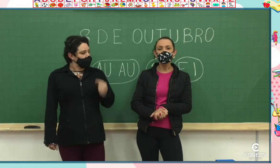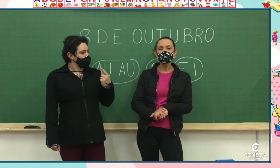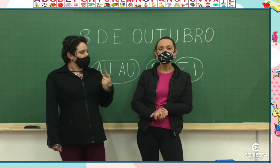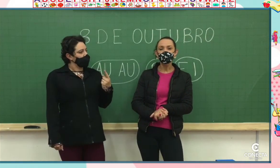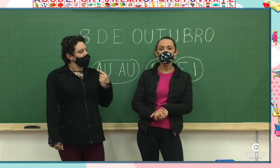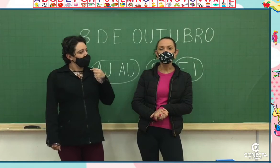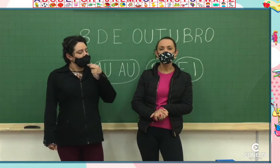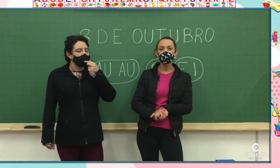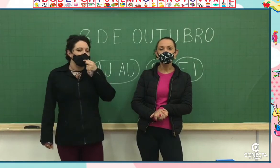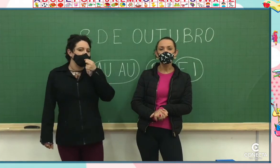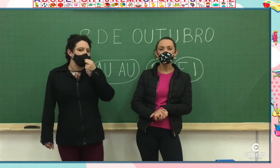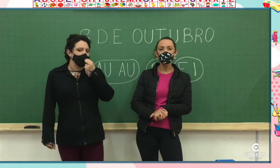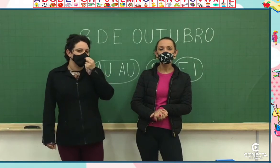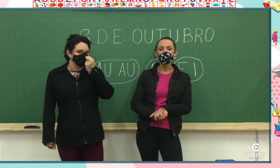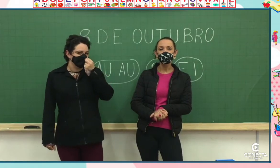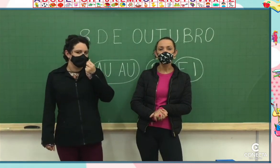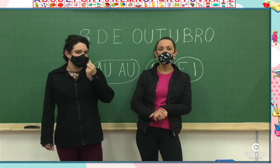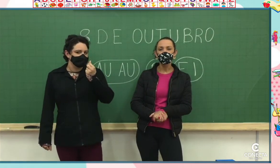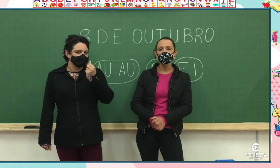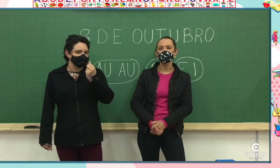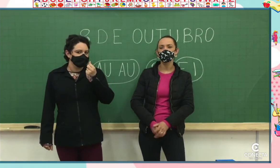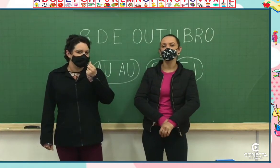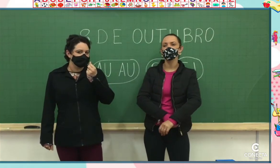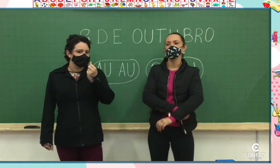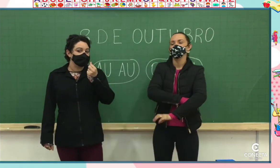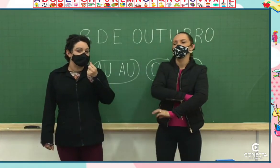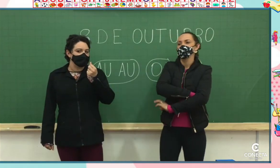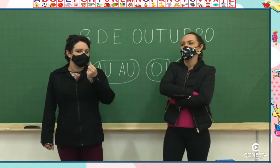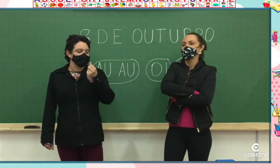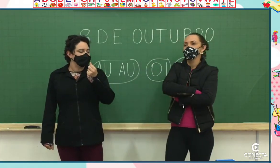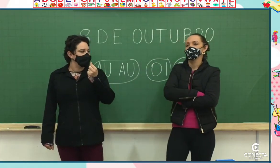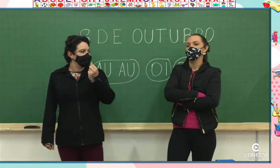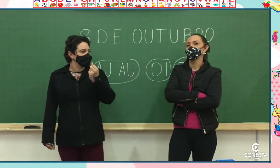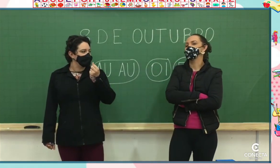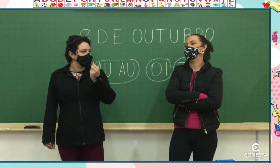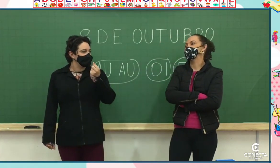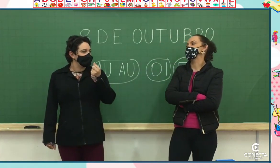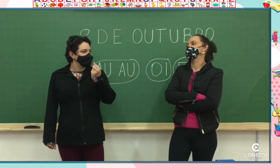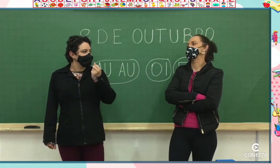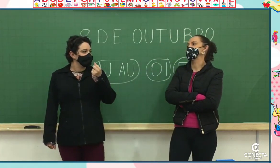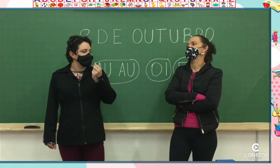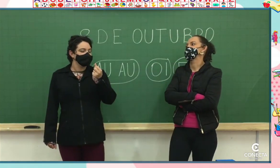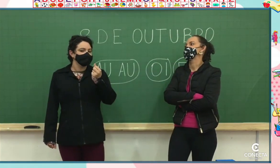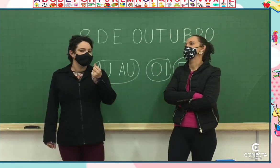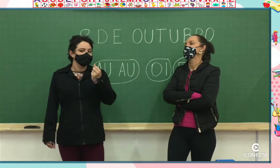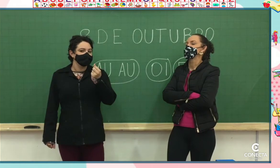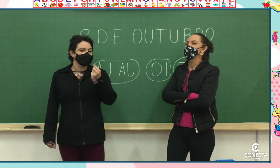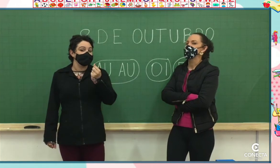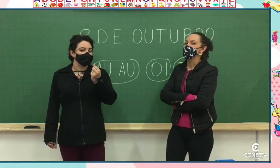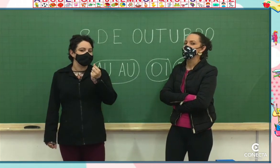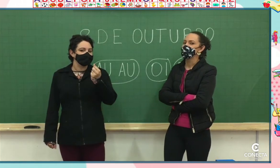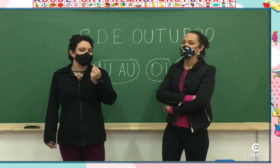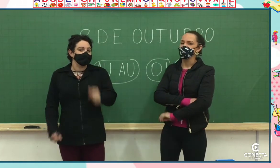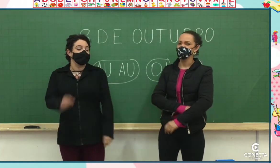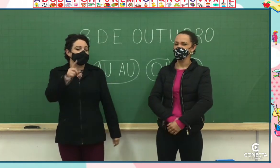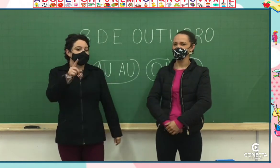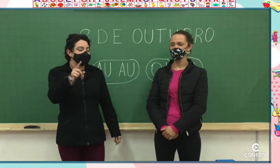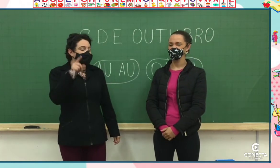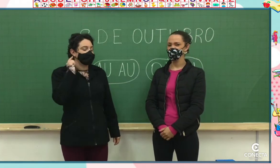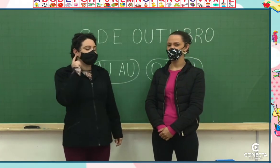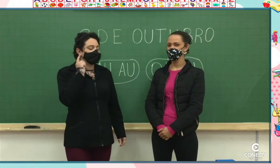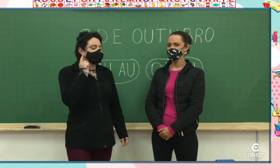Qual era o nome do caminhão caçamba? Vocês sabem? Ai, ai, ai. Lembram?